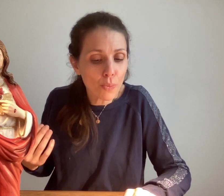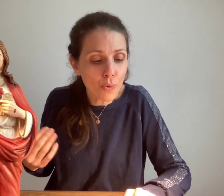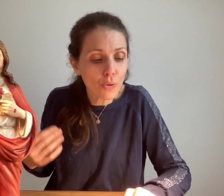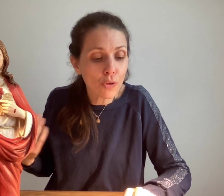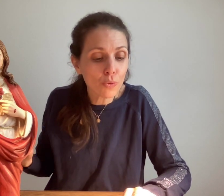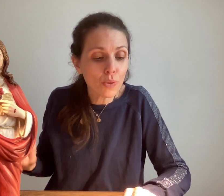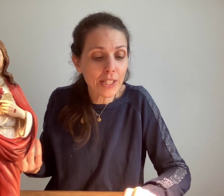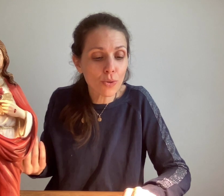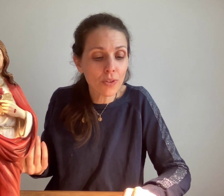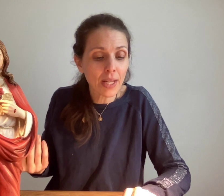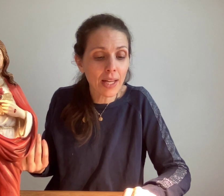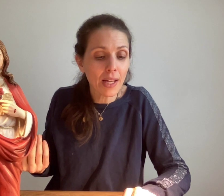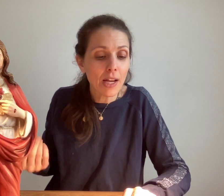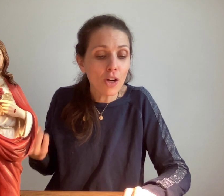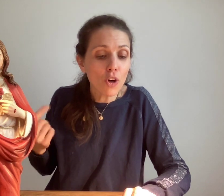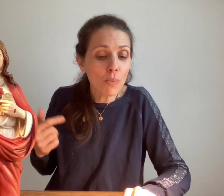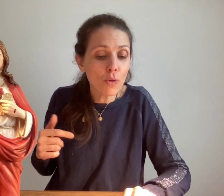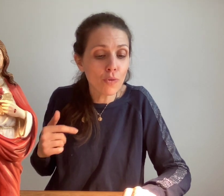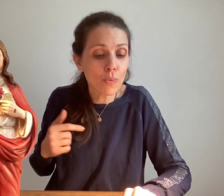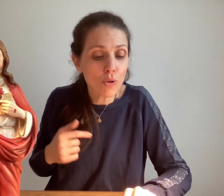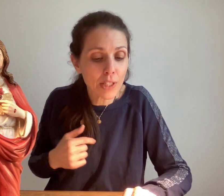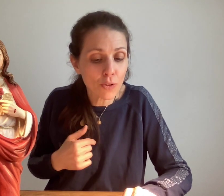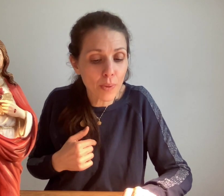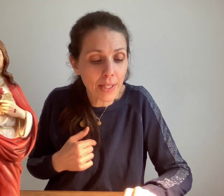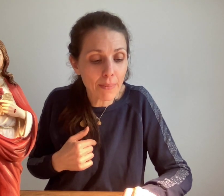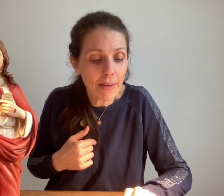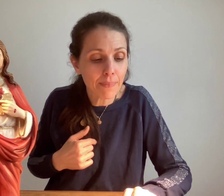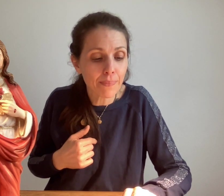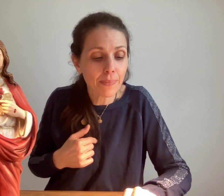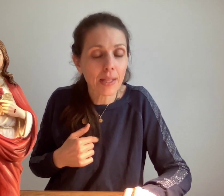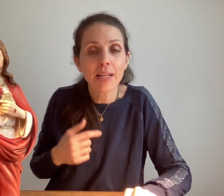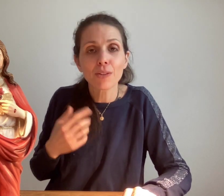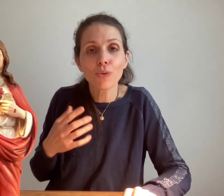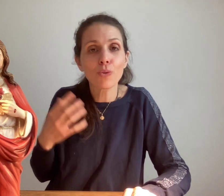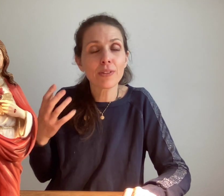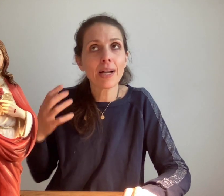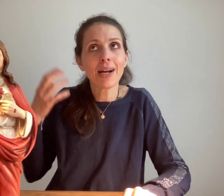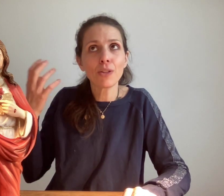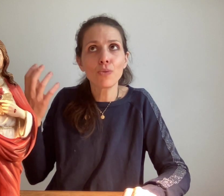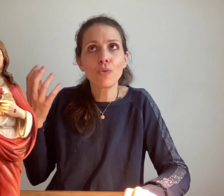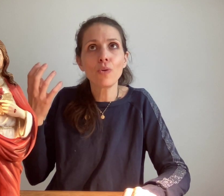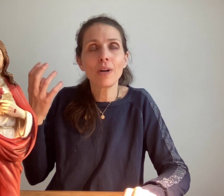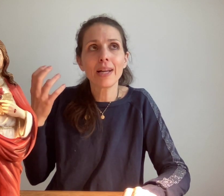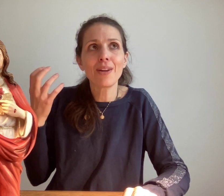peux dans toutes les choses créées, comme le veut mon Jésus bien-aimé. » Louisa, à nouveau, elle